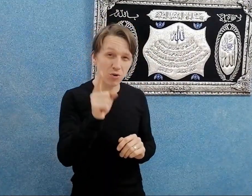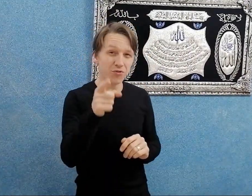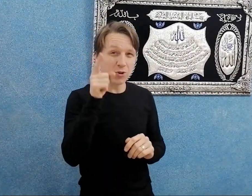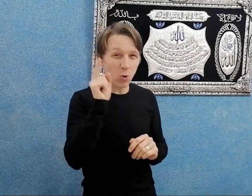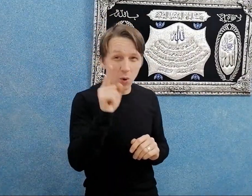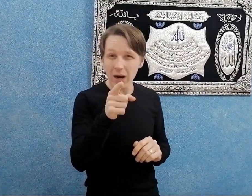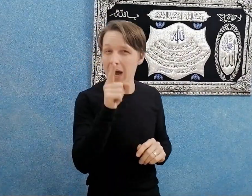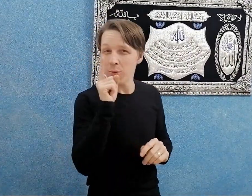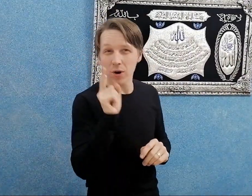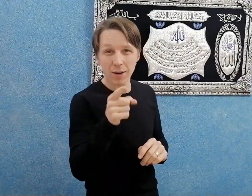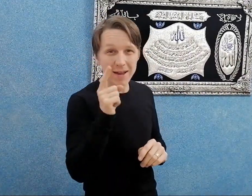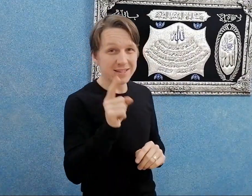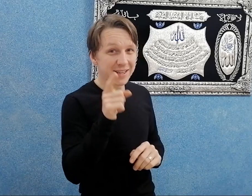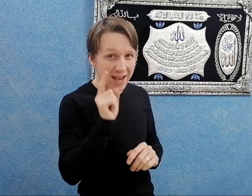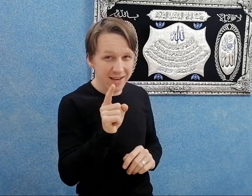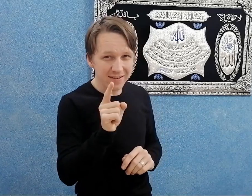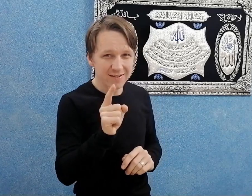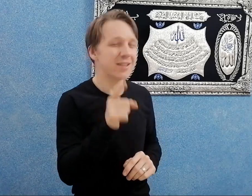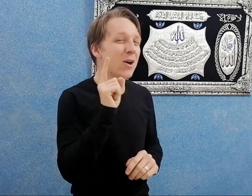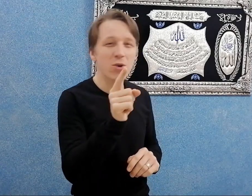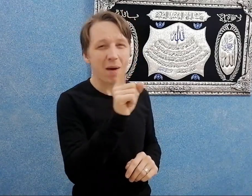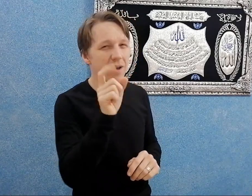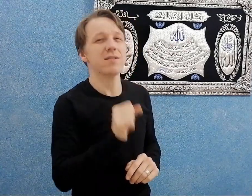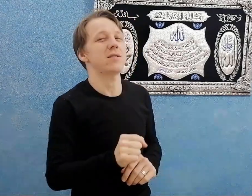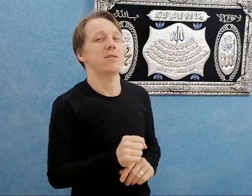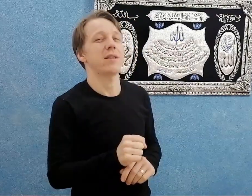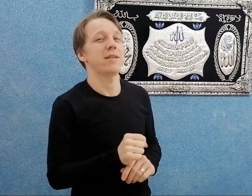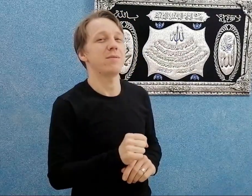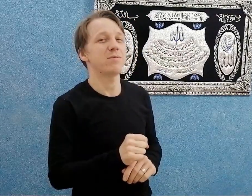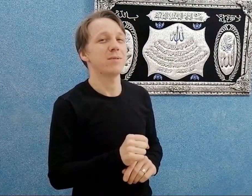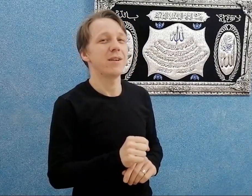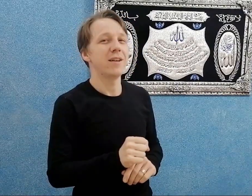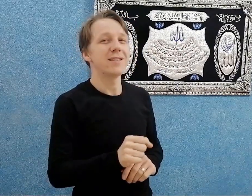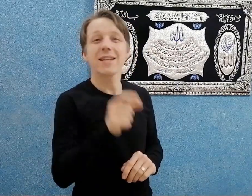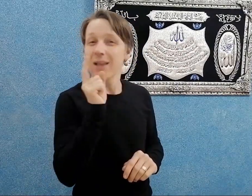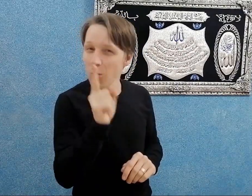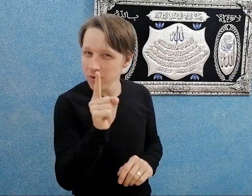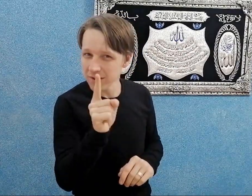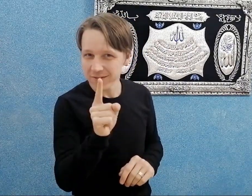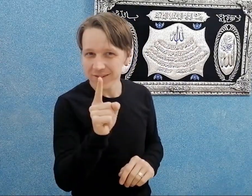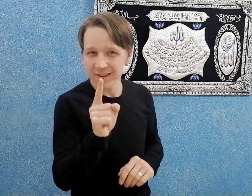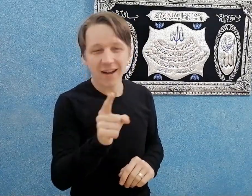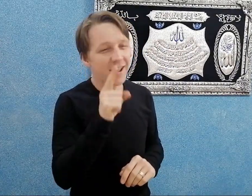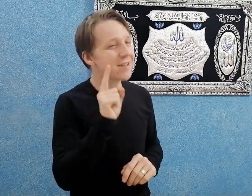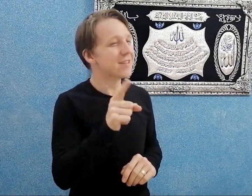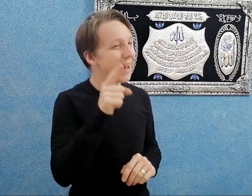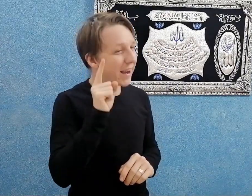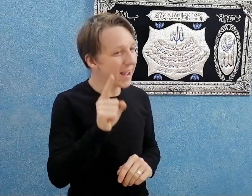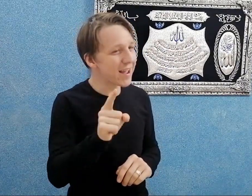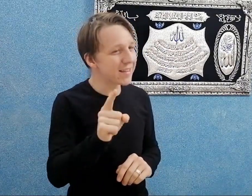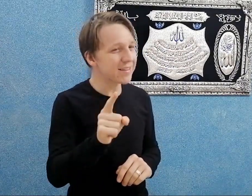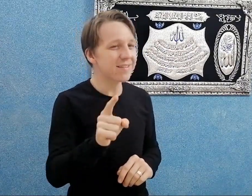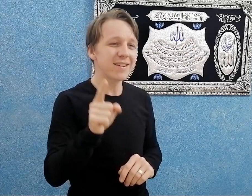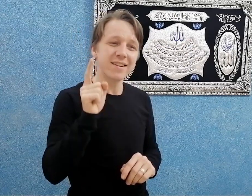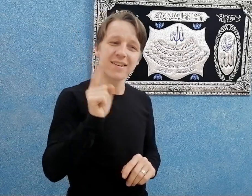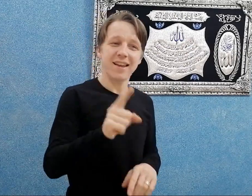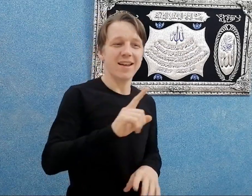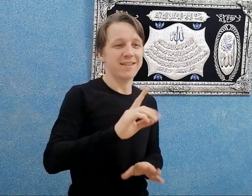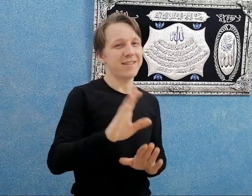شفت الولا او اللباس دا تاني صدقوني ما هيحصل طيب. صدقوني. هيحصل حاجات يعني